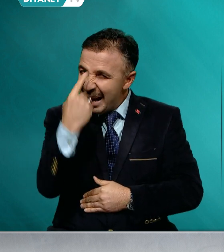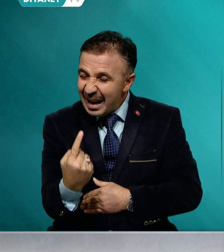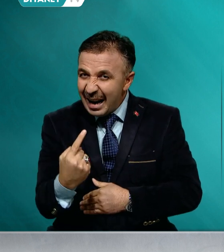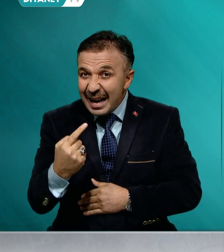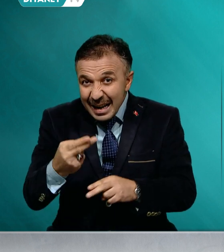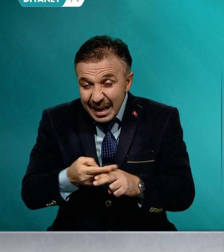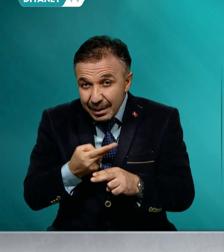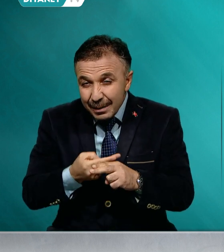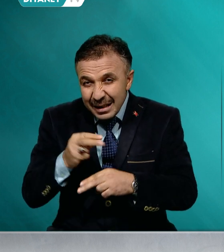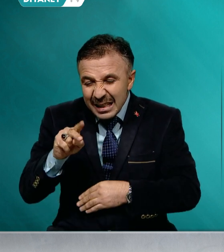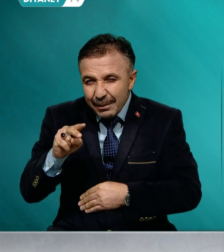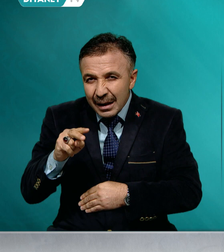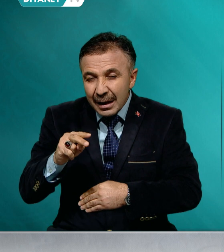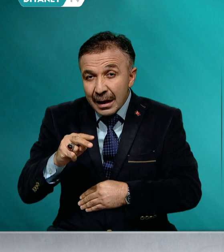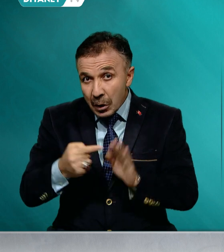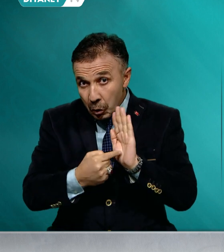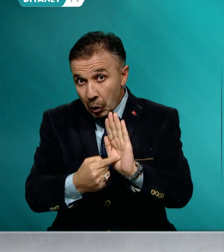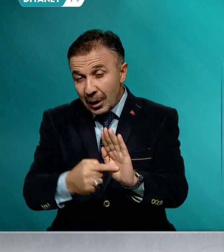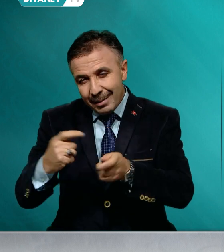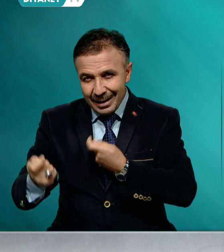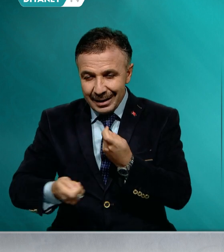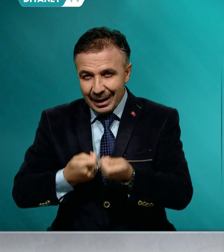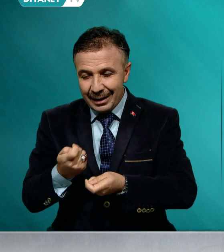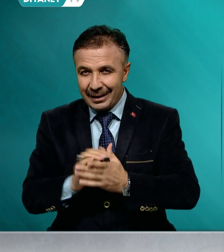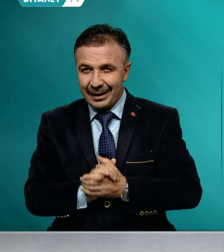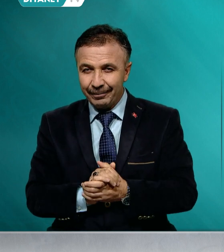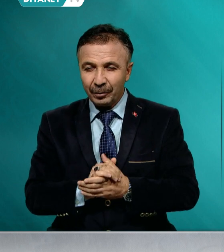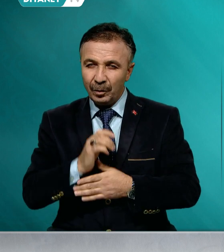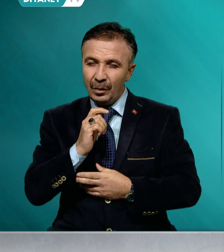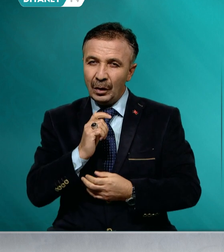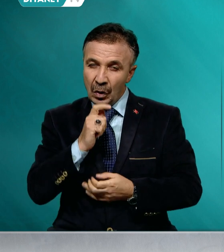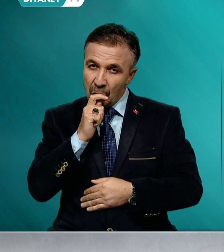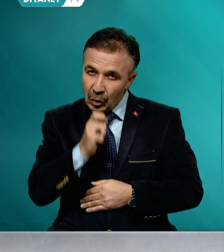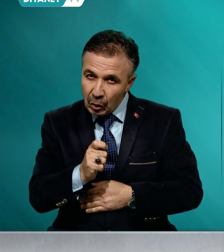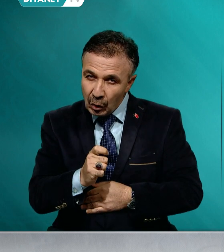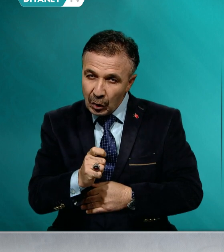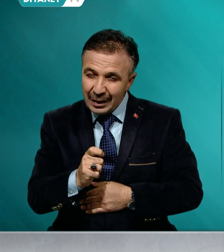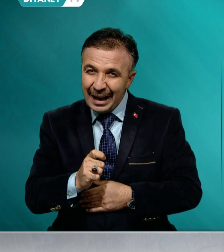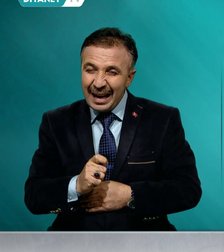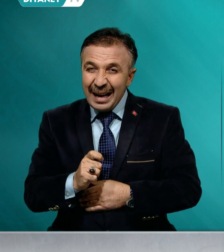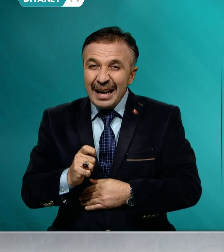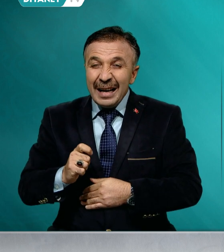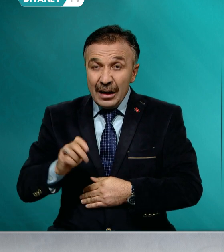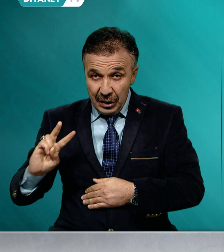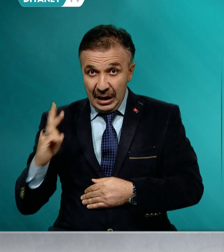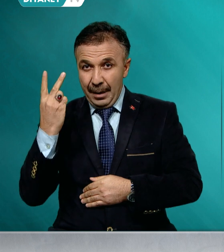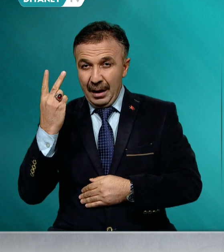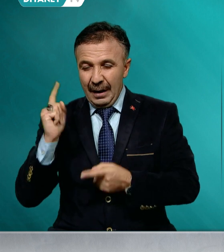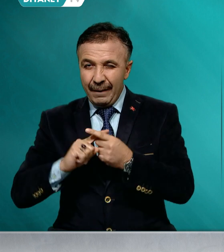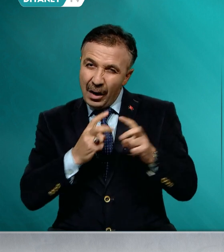göstermeye çalışır. Sözde keramet ve rüyalarla, bid'at ve hurafelerle